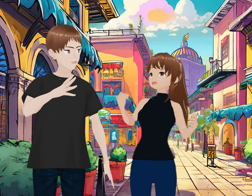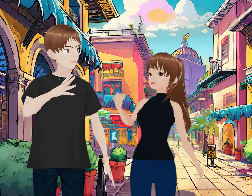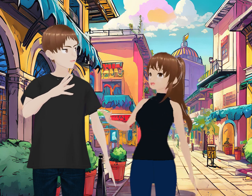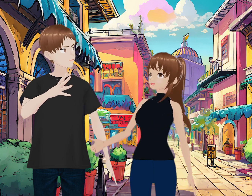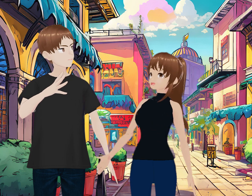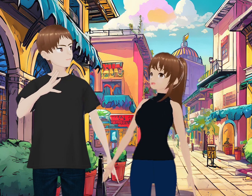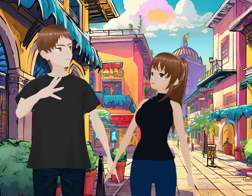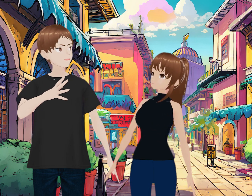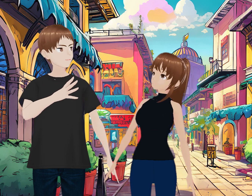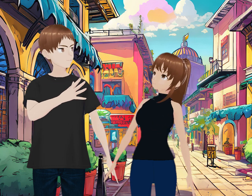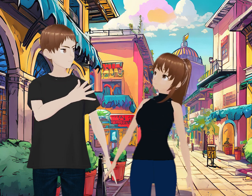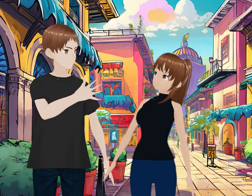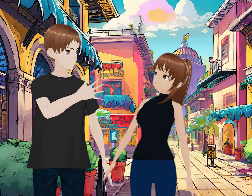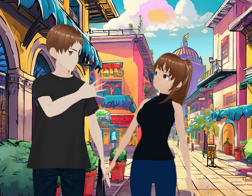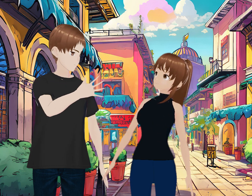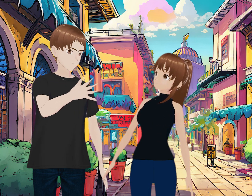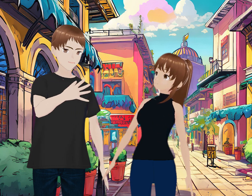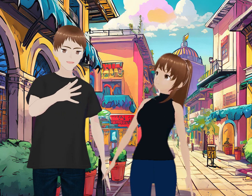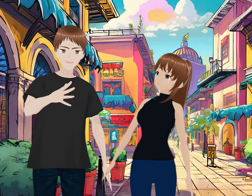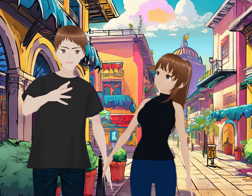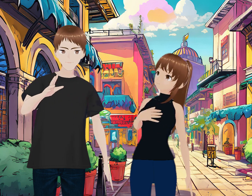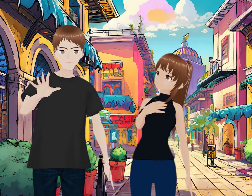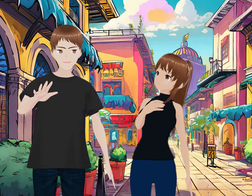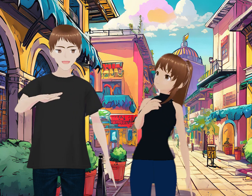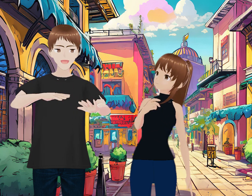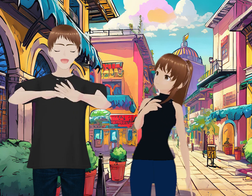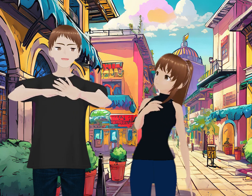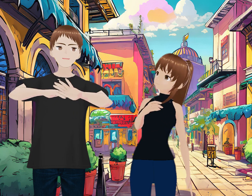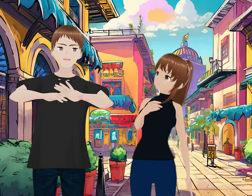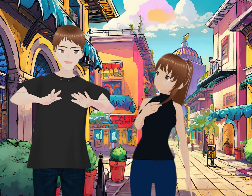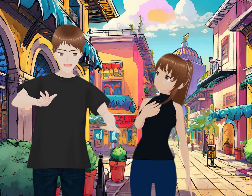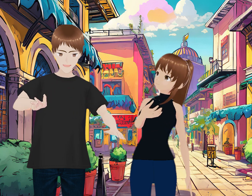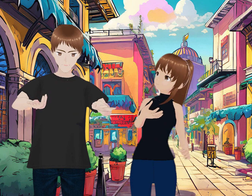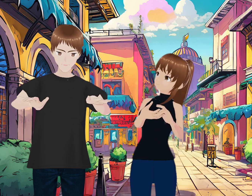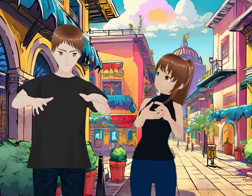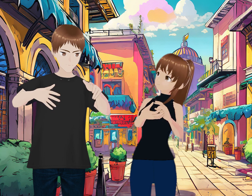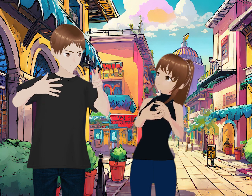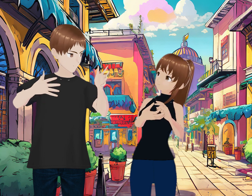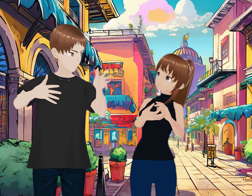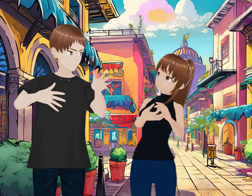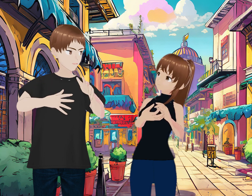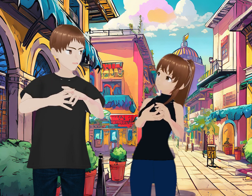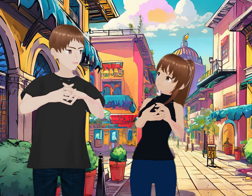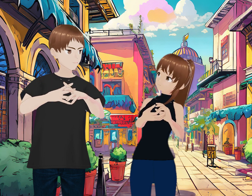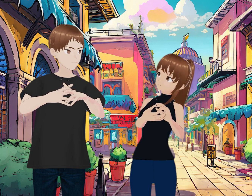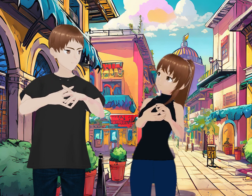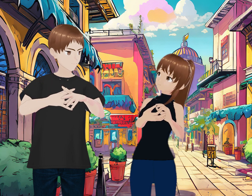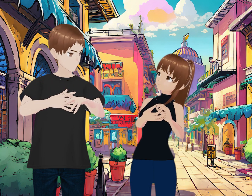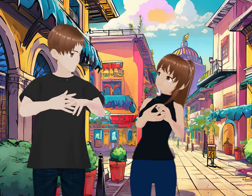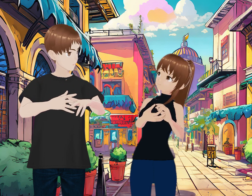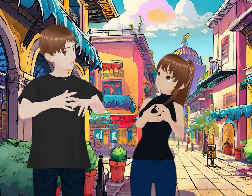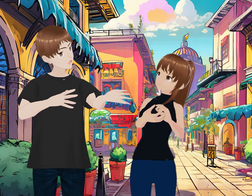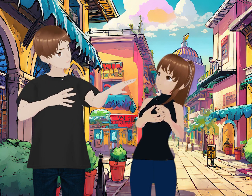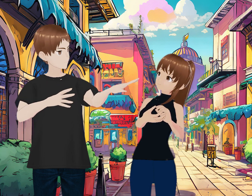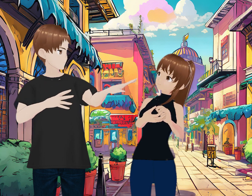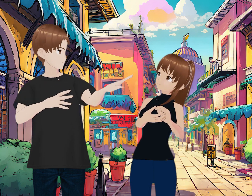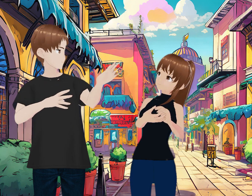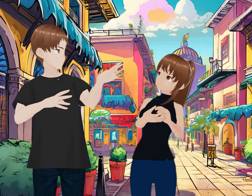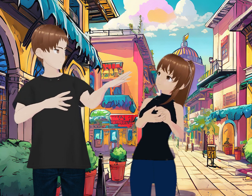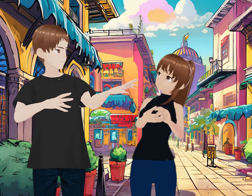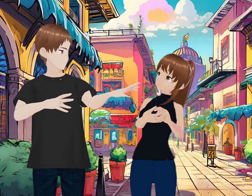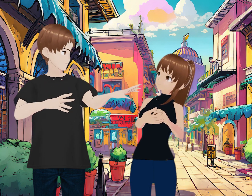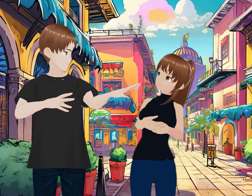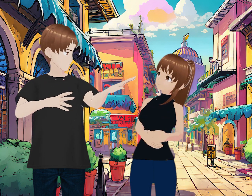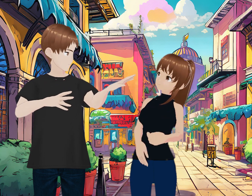Y yo la recomendación que les voy a dar a continuación es de una película que espero que hayan visto. Y es curioso porque, como dicen por ahí,